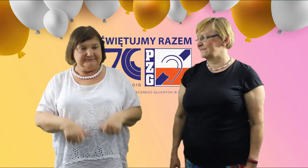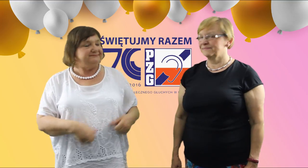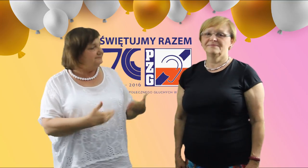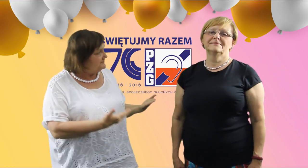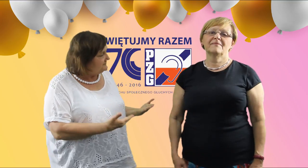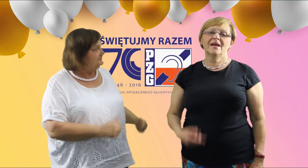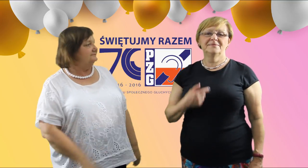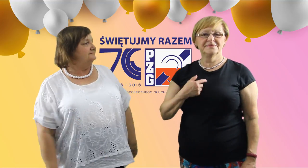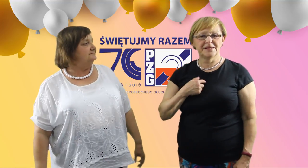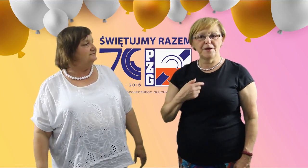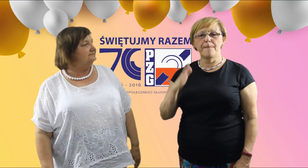Witam,